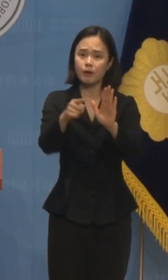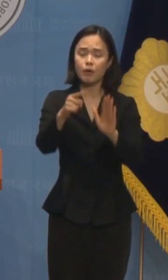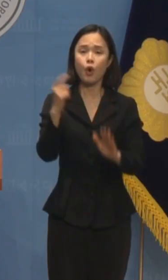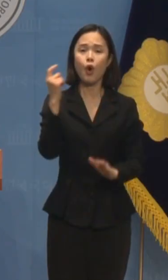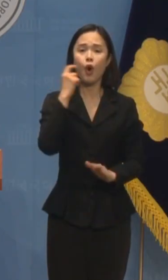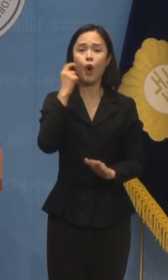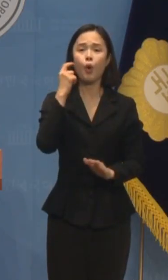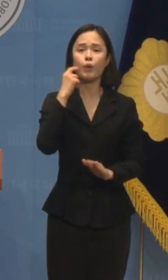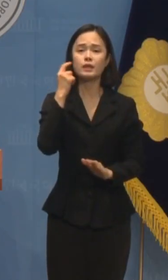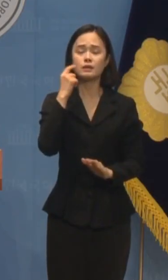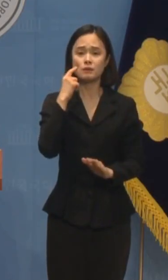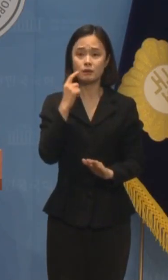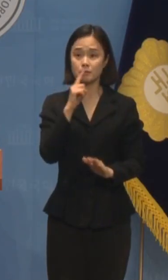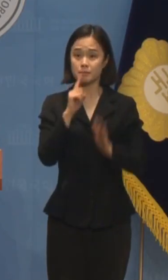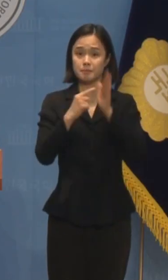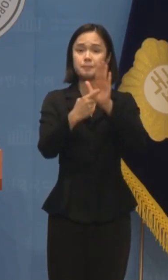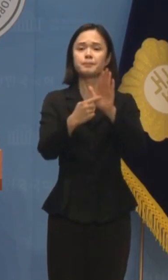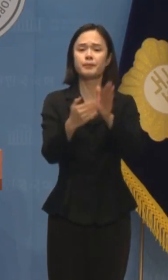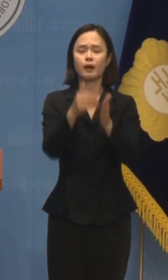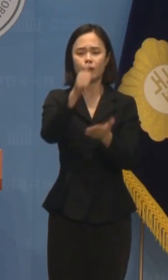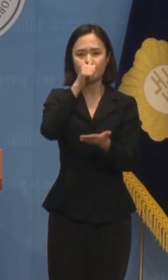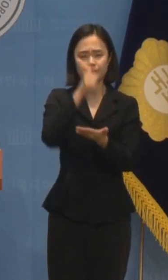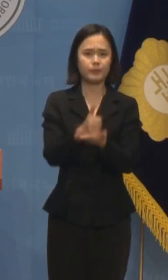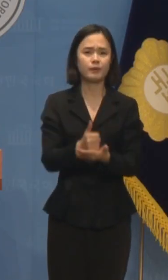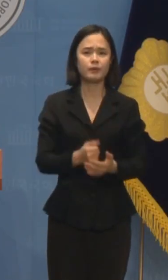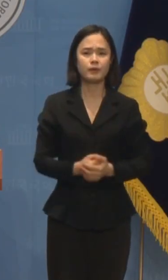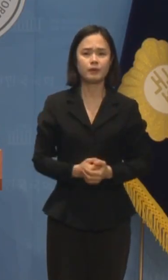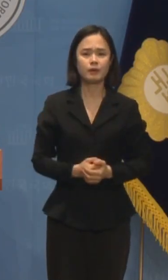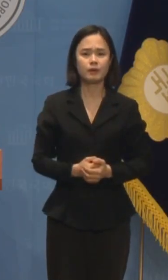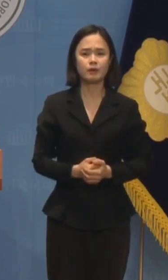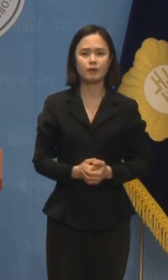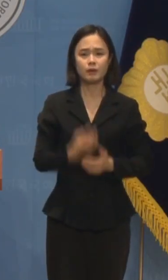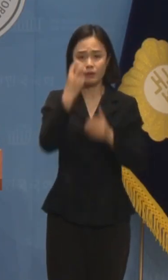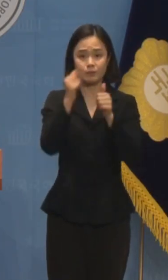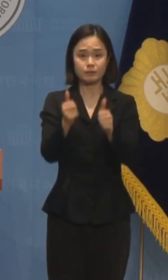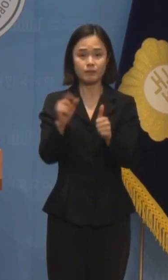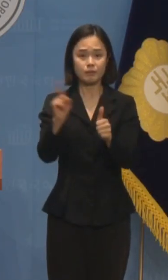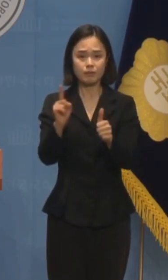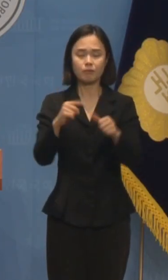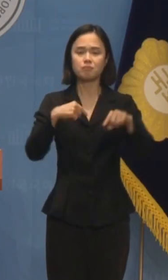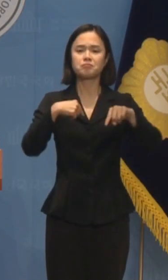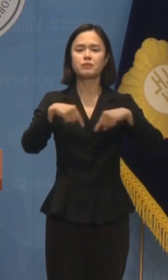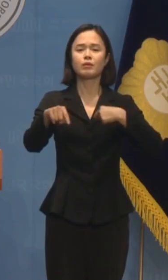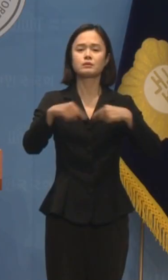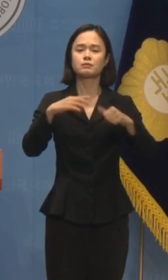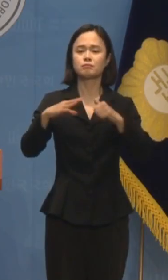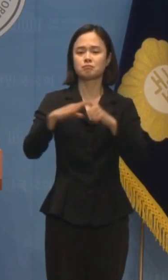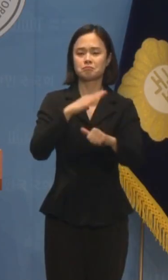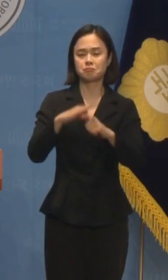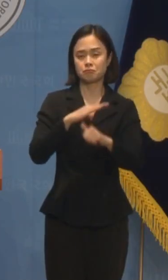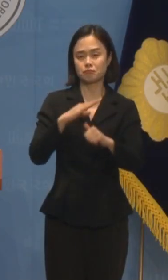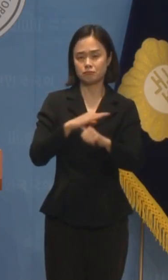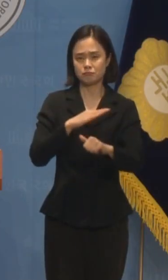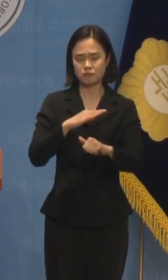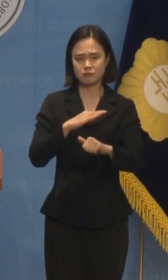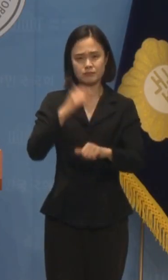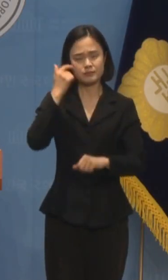검찰은 출석부릉 프레임을 짜서 또 무슨 정치질, 또 무슨 공작질을 하려는 것입니까?